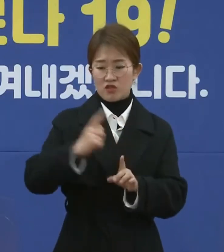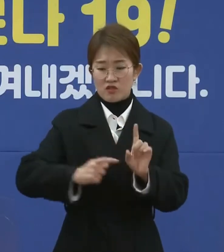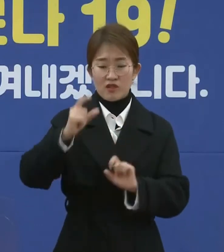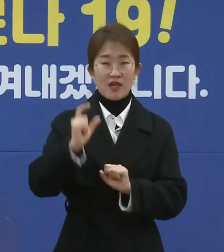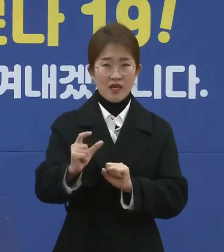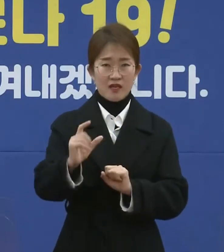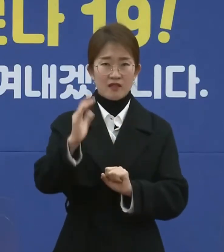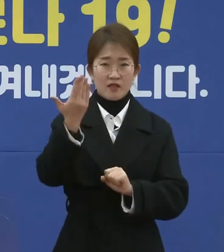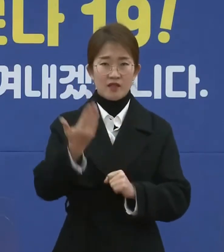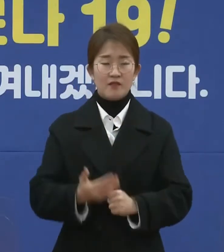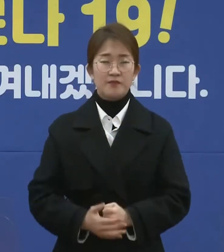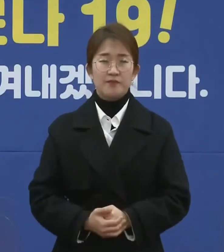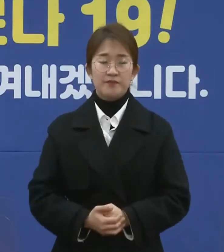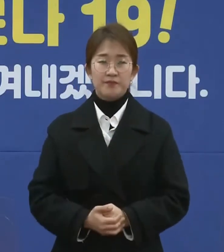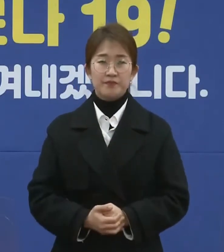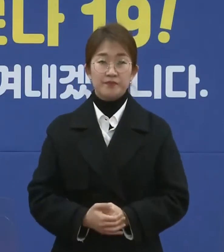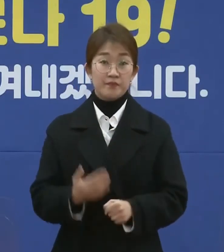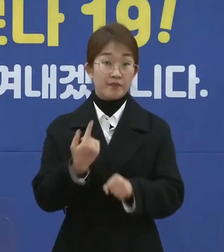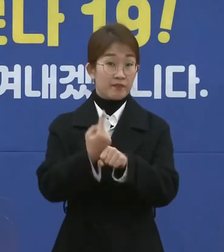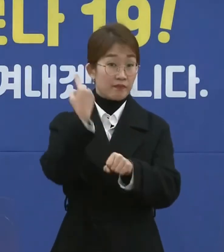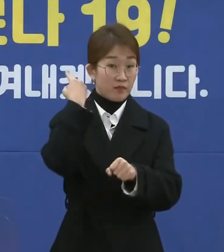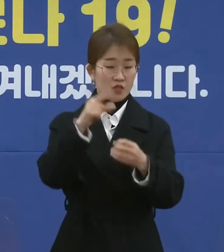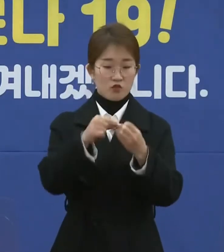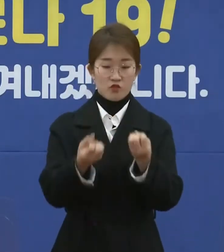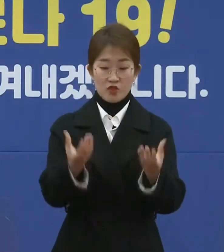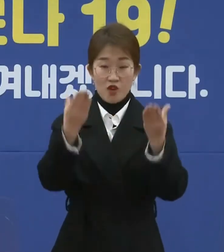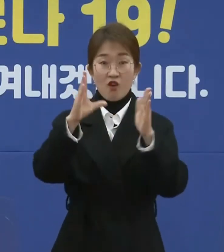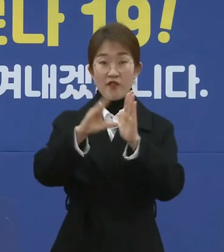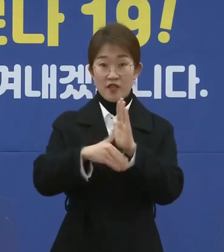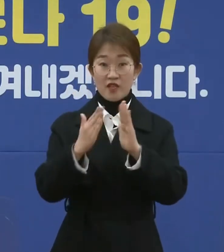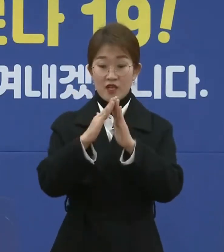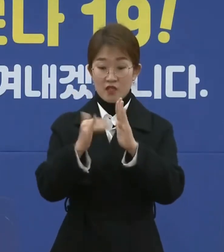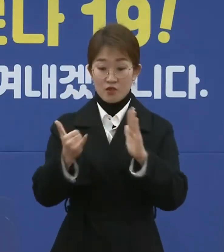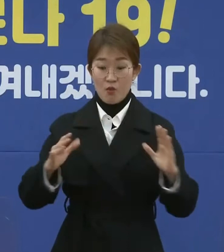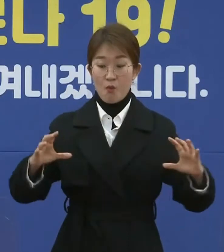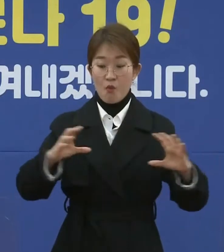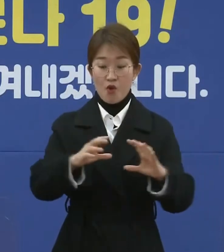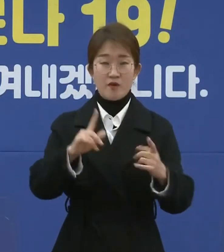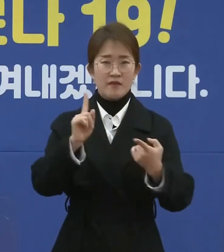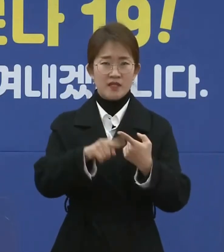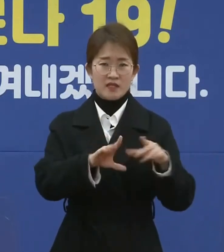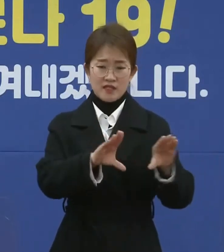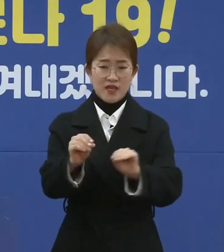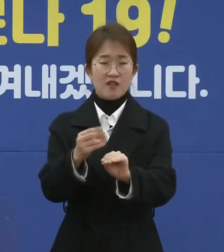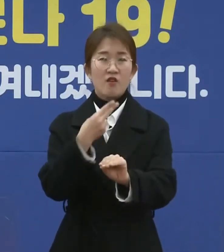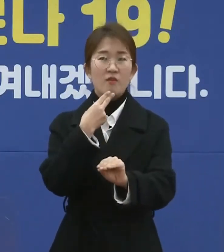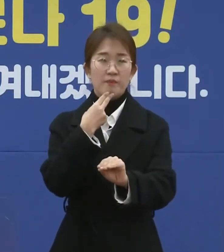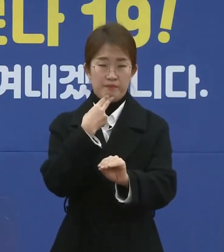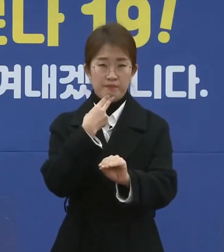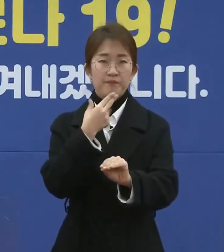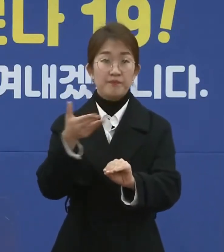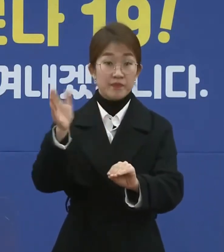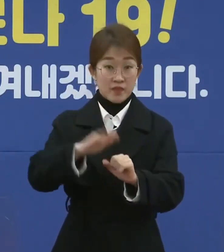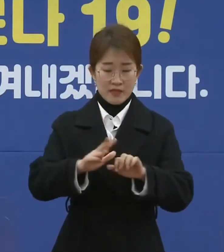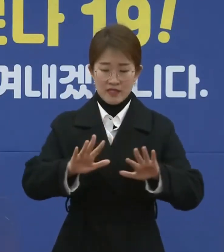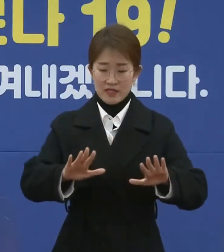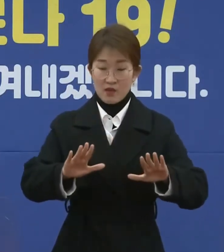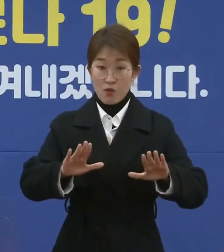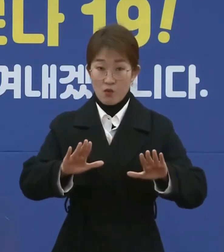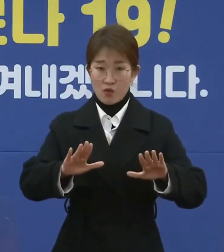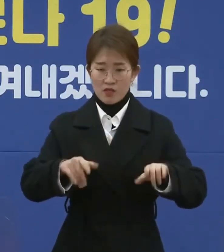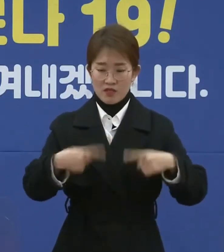적용됩니다. 지난 추석 때는 가족 모임에 대한 제한이 없었습니다만 오는 설에는